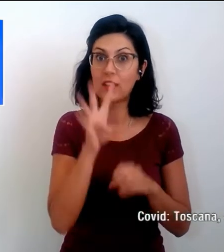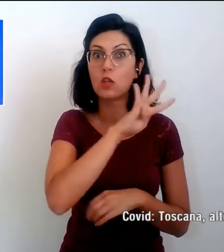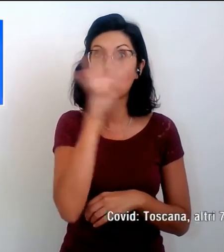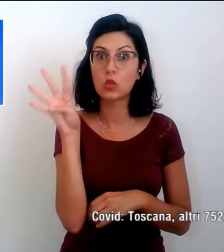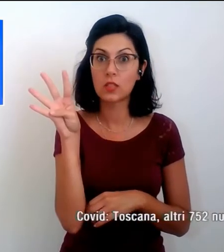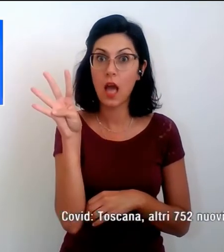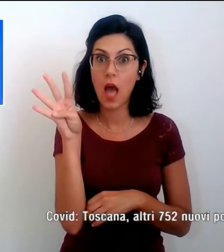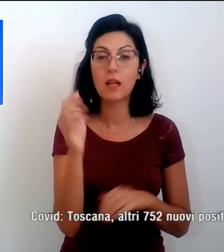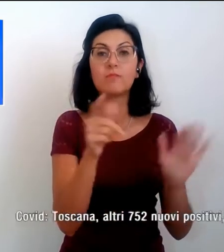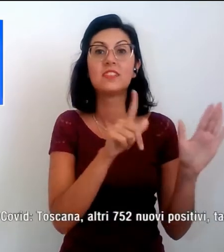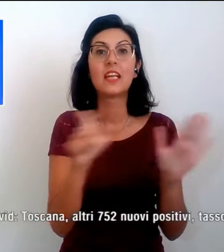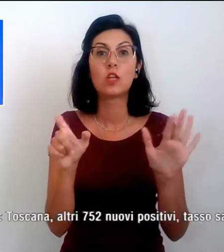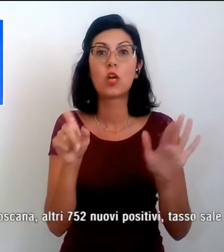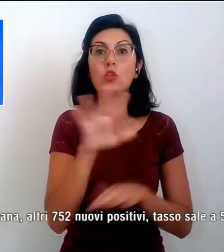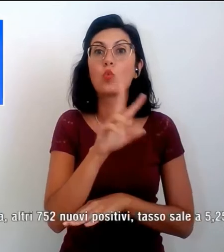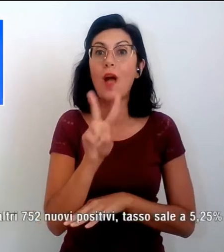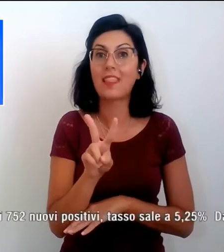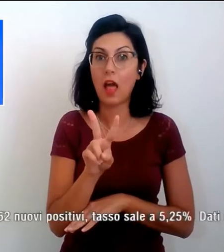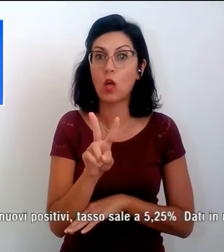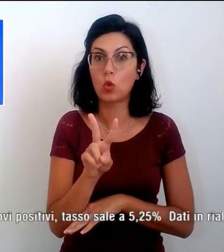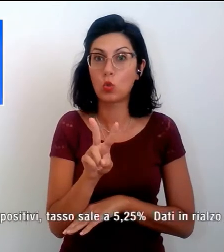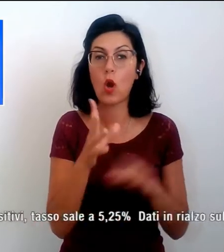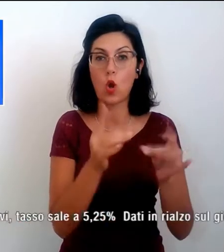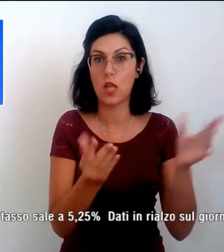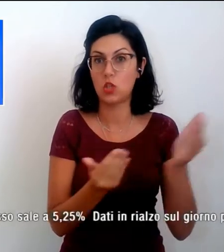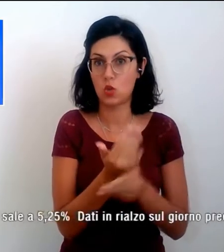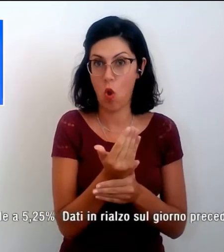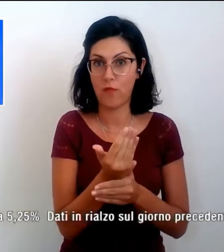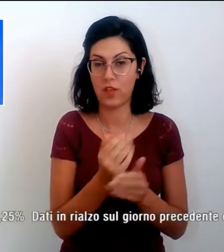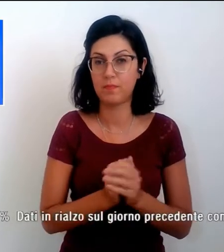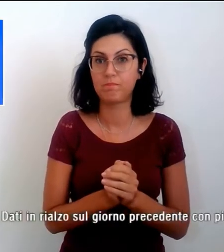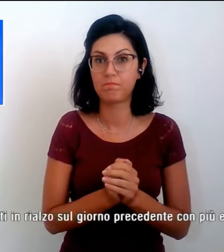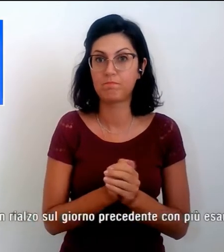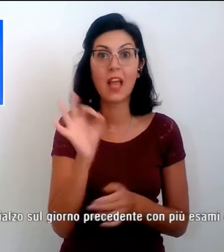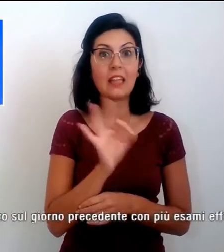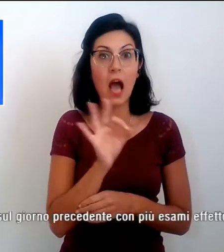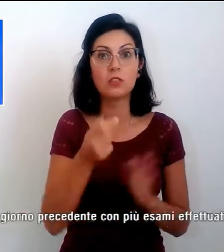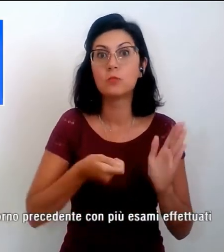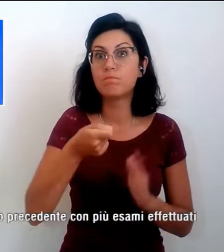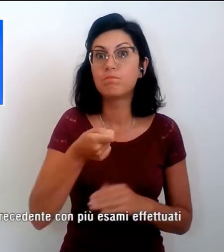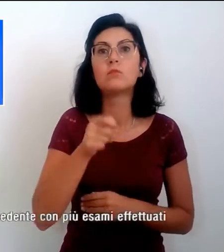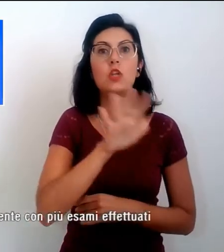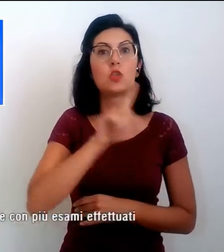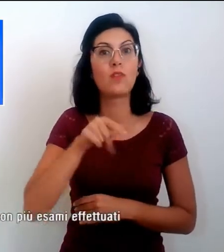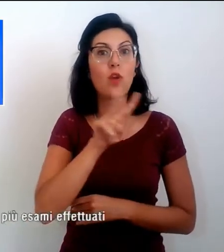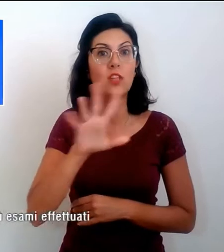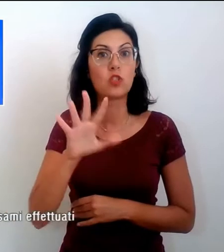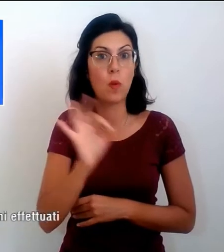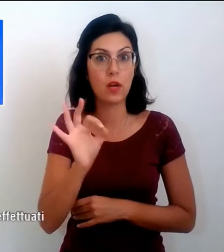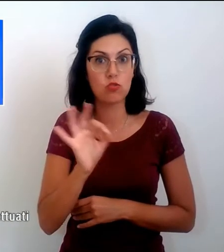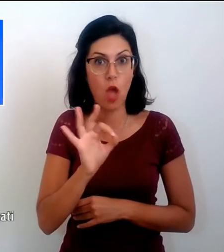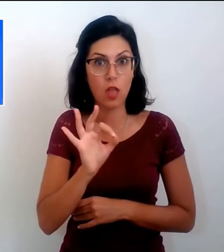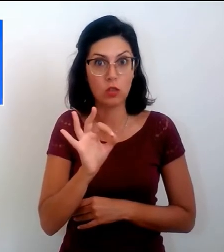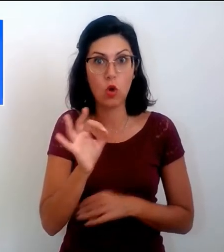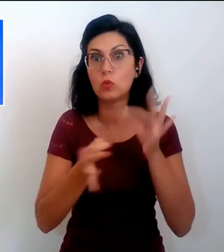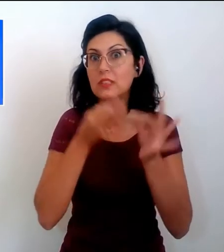752 i nuovi casi positivi. Il tasso sale al 5,25%, quindi dati